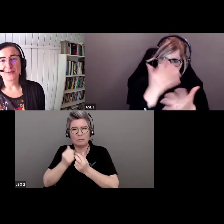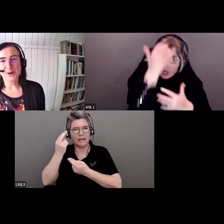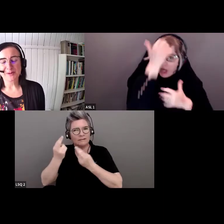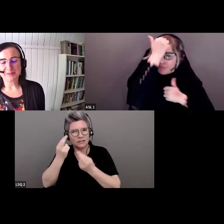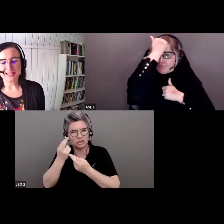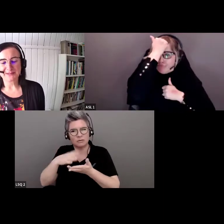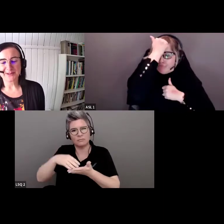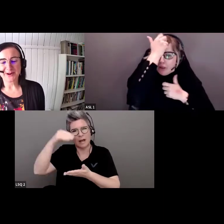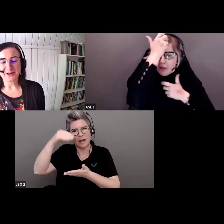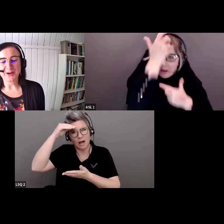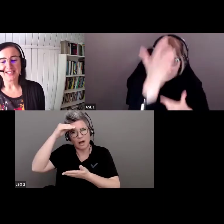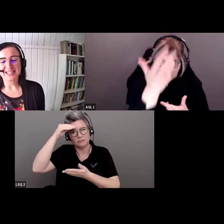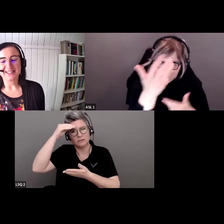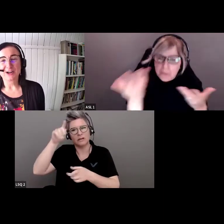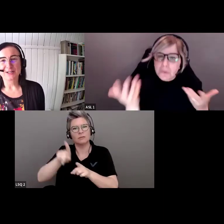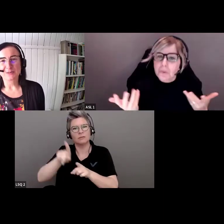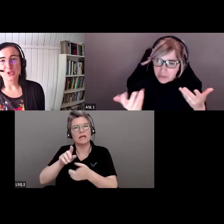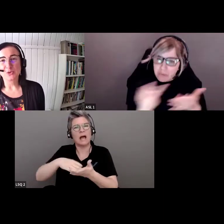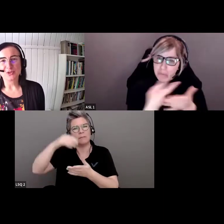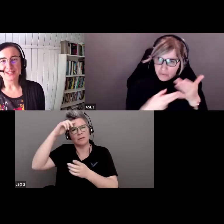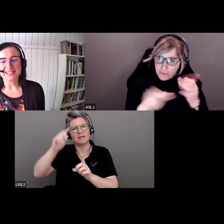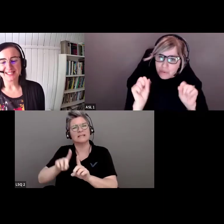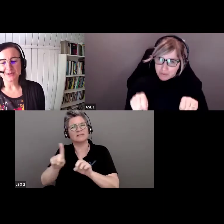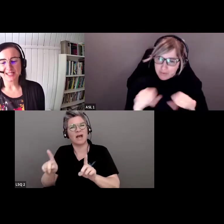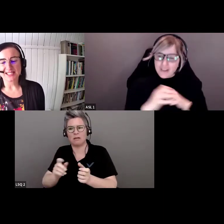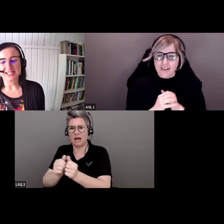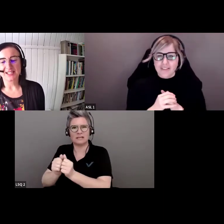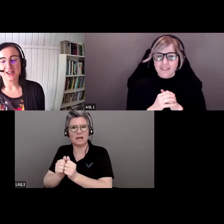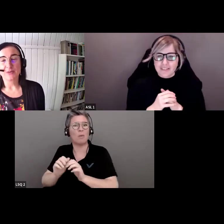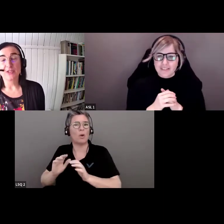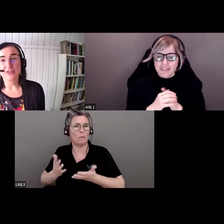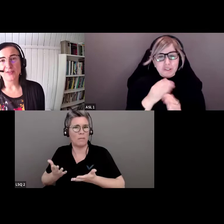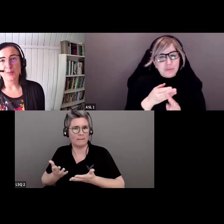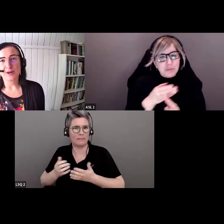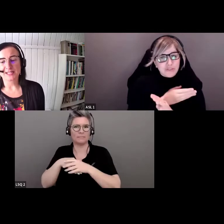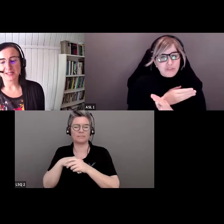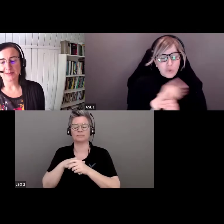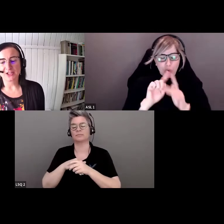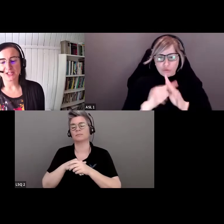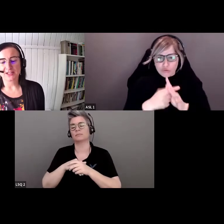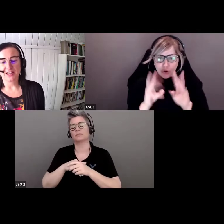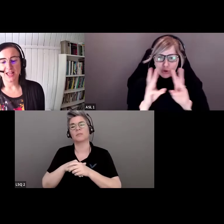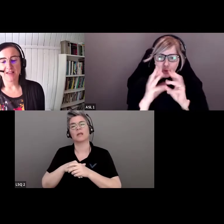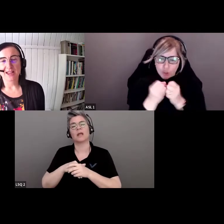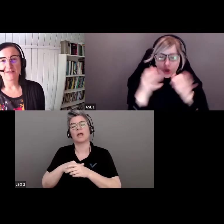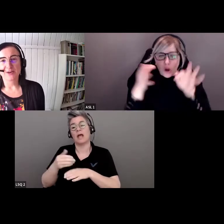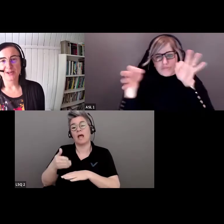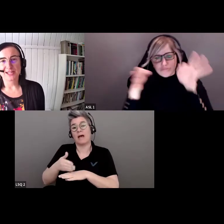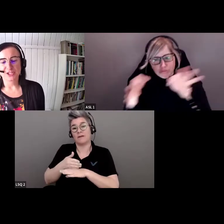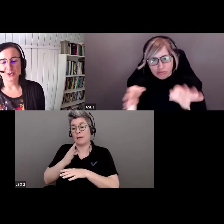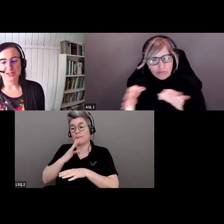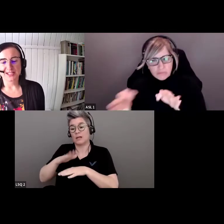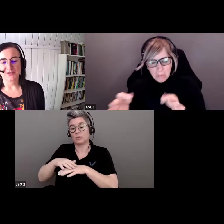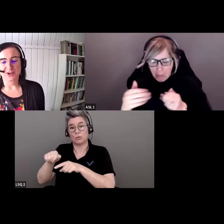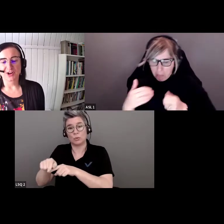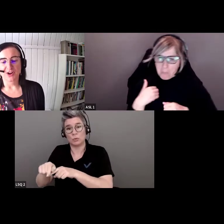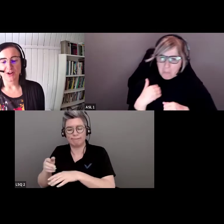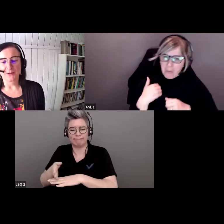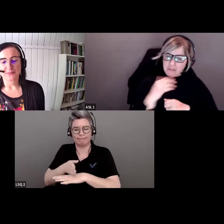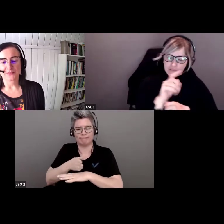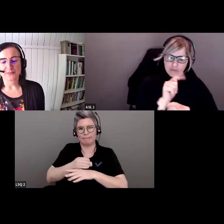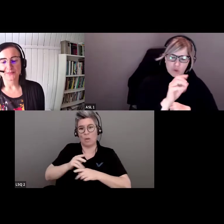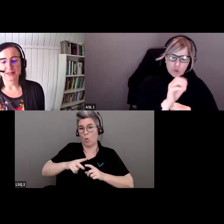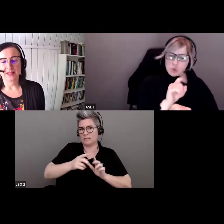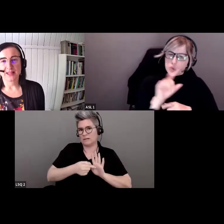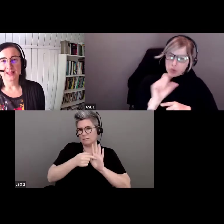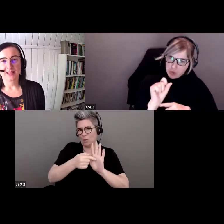apprendre et désapprendre ensemble. Avant de commencer par le contenu, nous avons quelques outils à